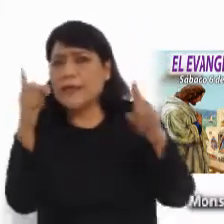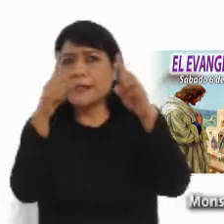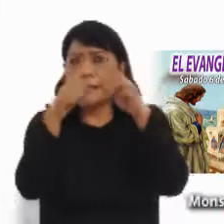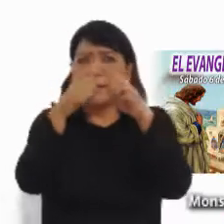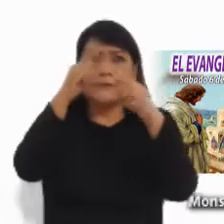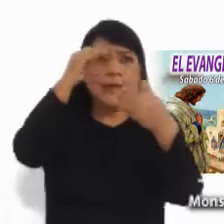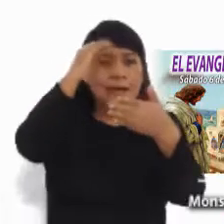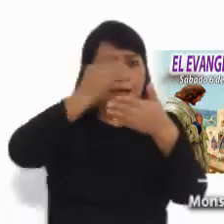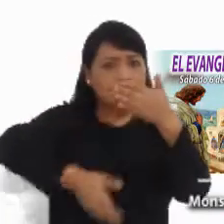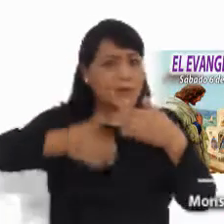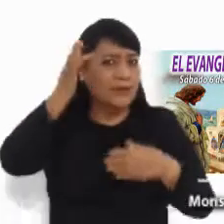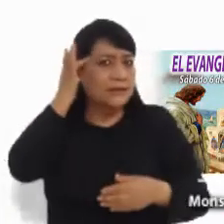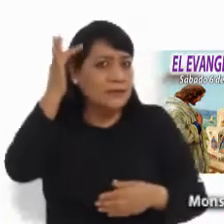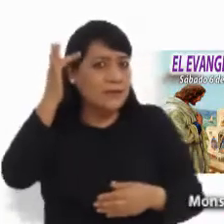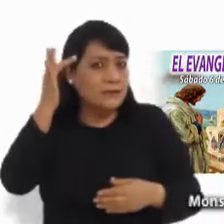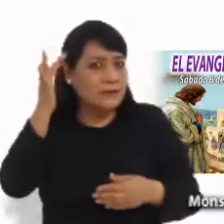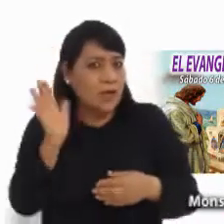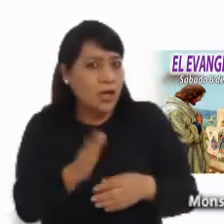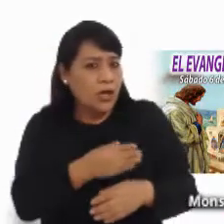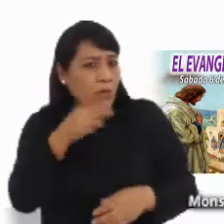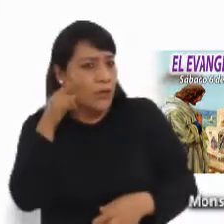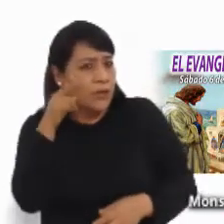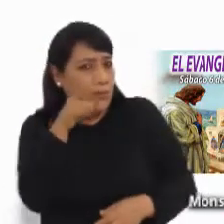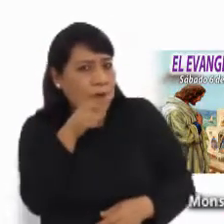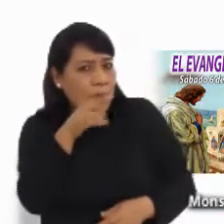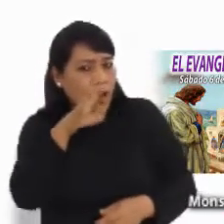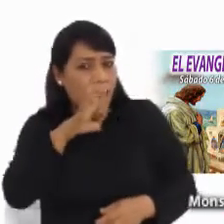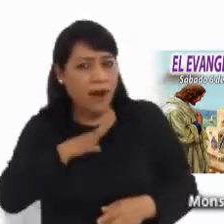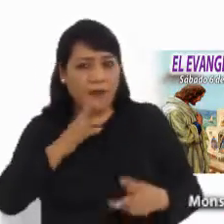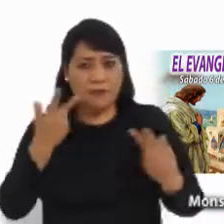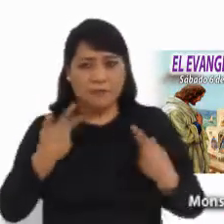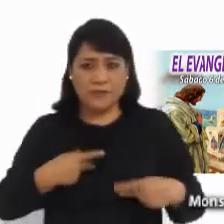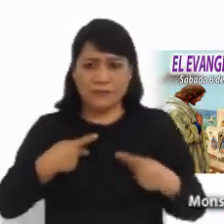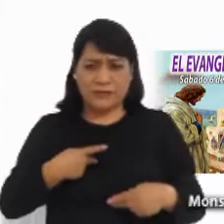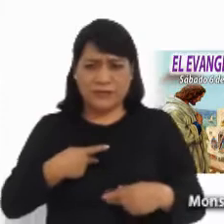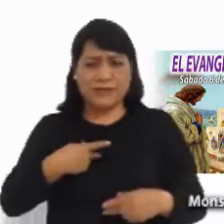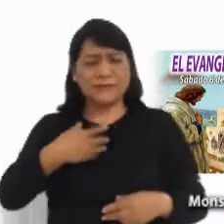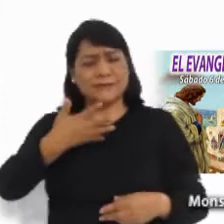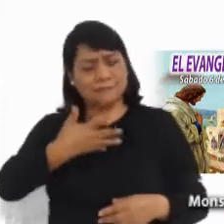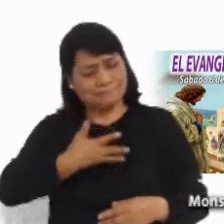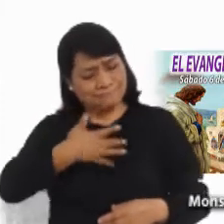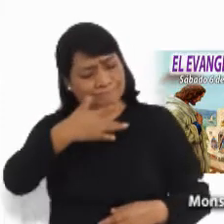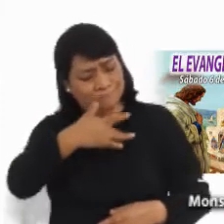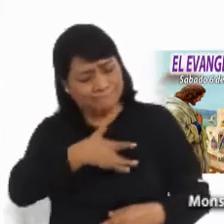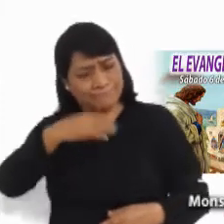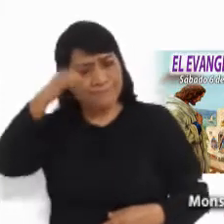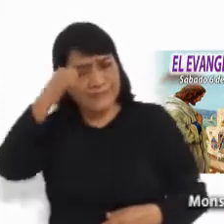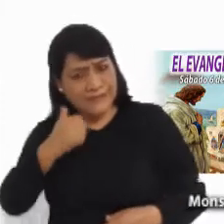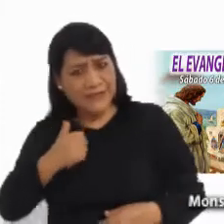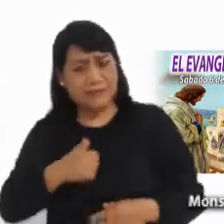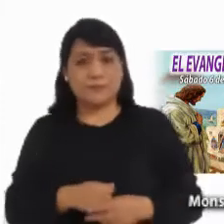Si en todos y cada uno de nosotros, percibimos las señales del pecado y de la miseria.